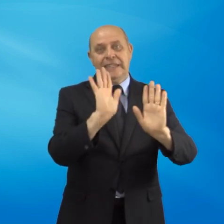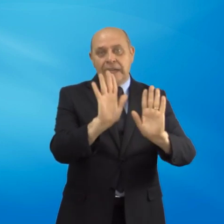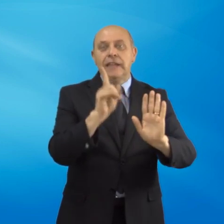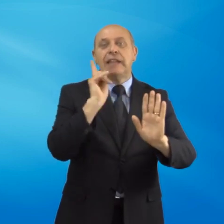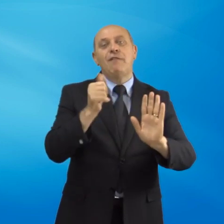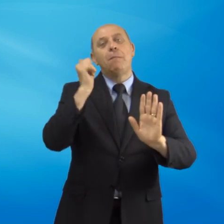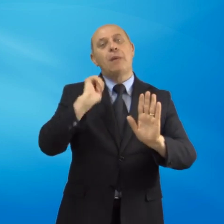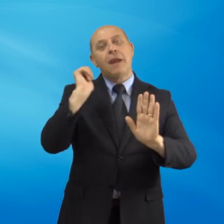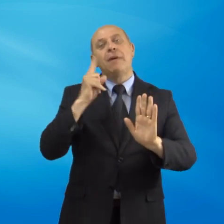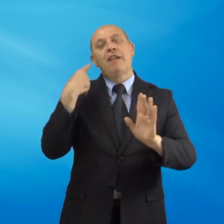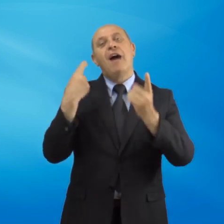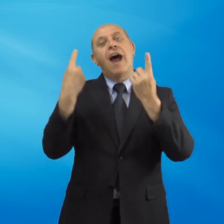decreti attuativi.